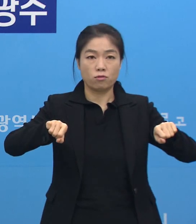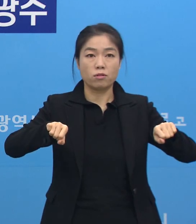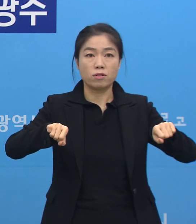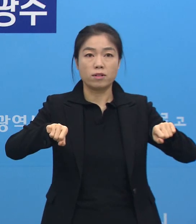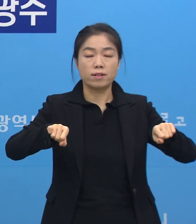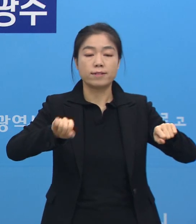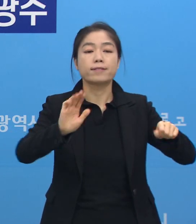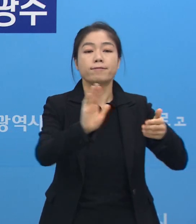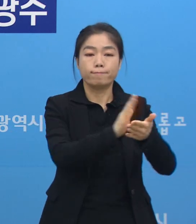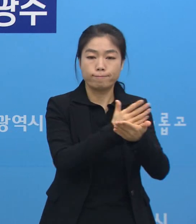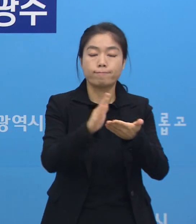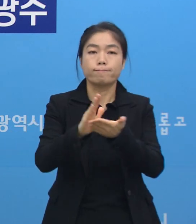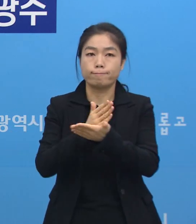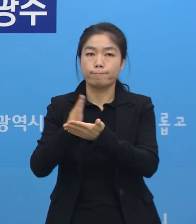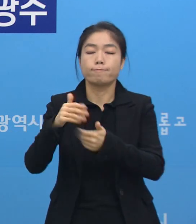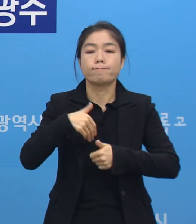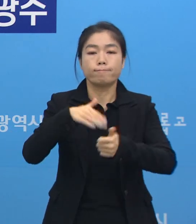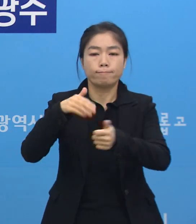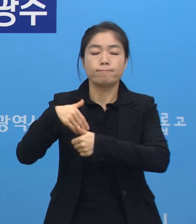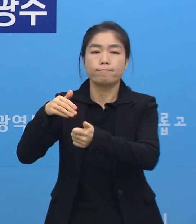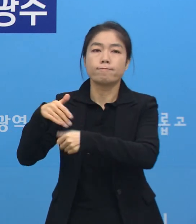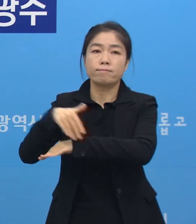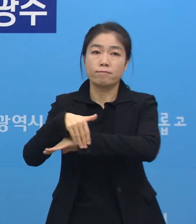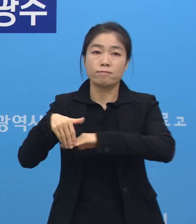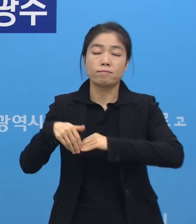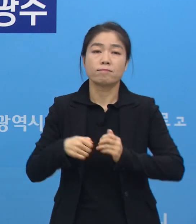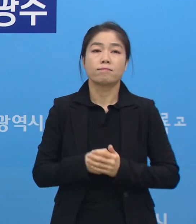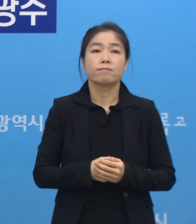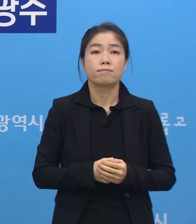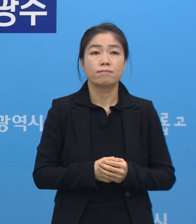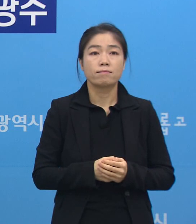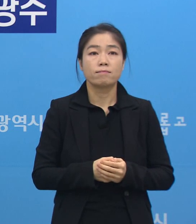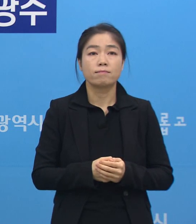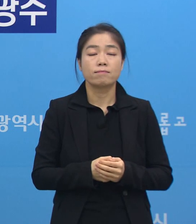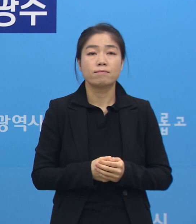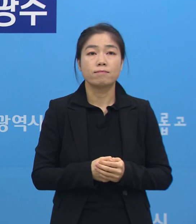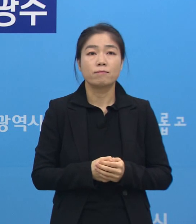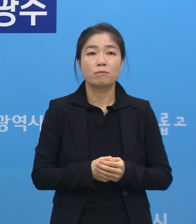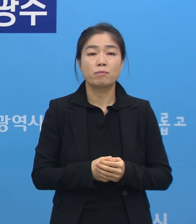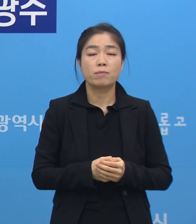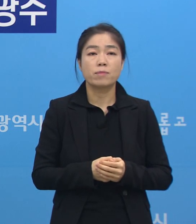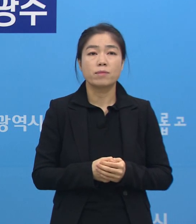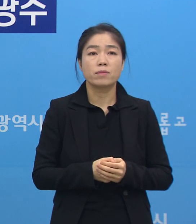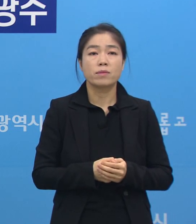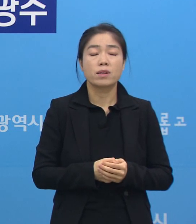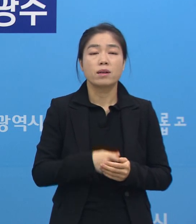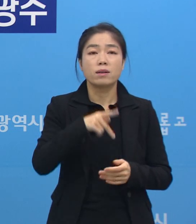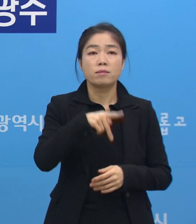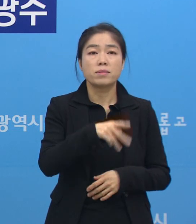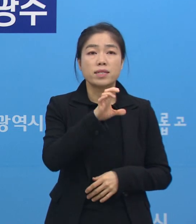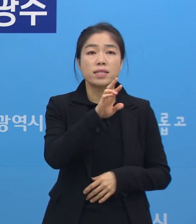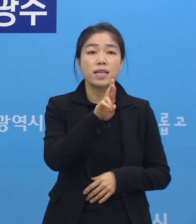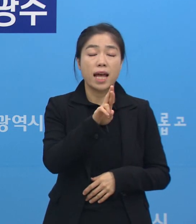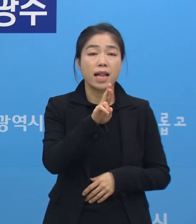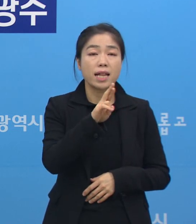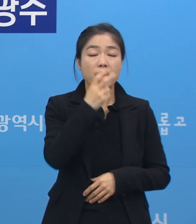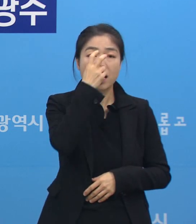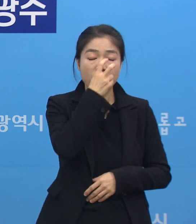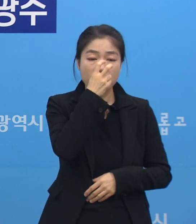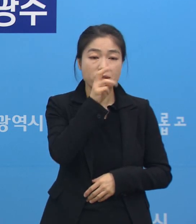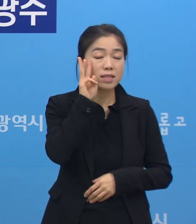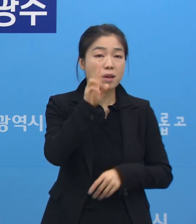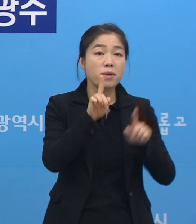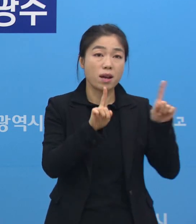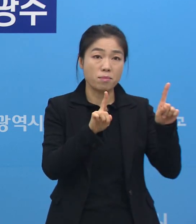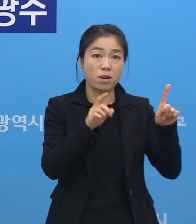분산하고 이송시킬 예정입니다. 아울러 PCR 검사 3일 주기로 하는 것, 다음에 신속항원